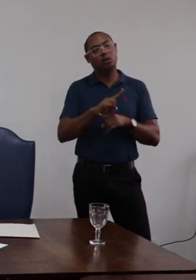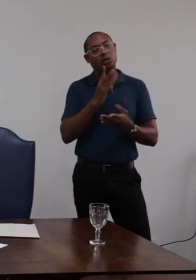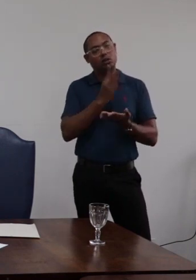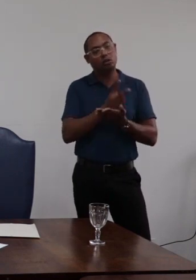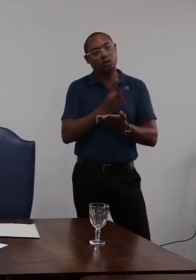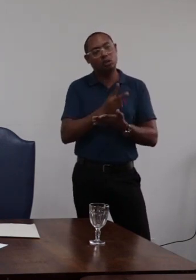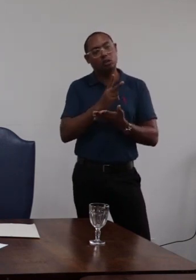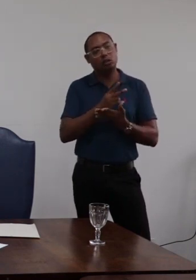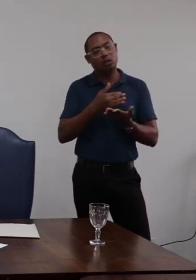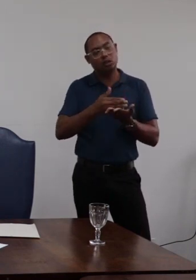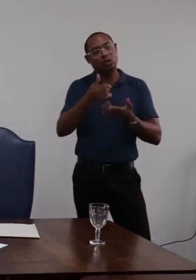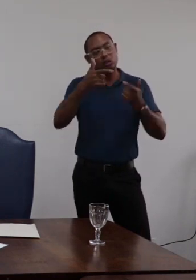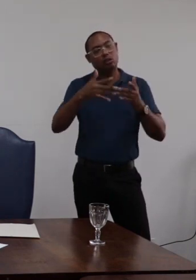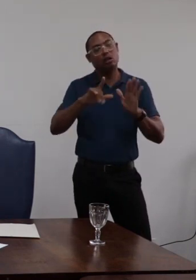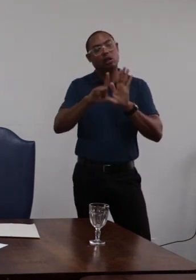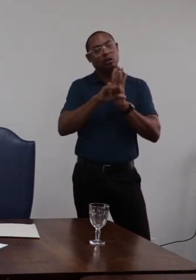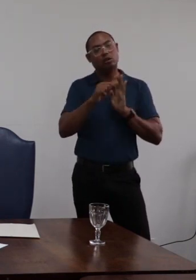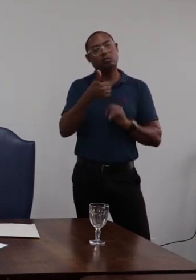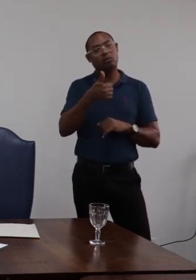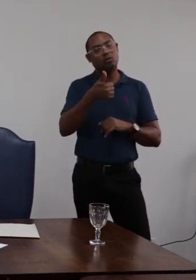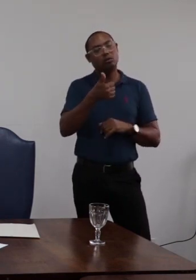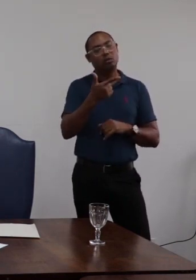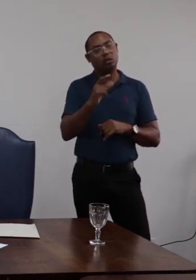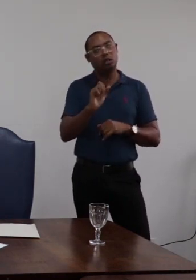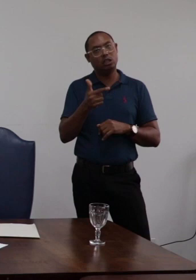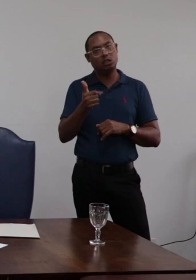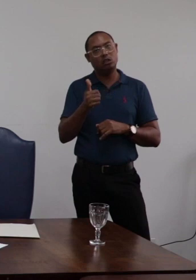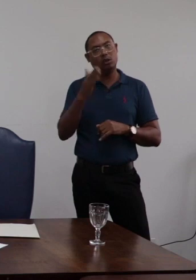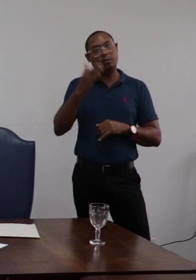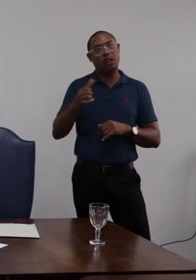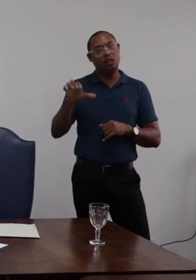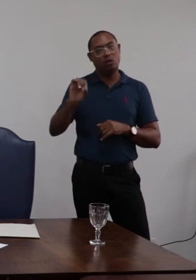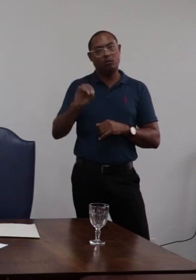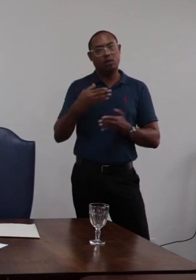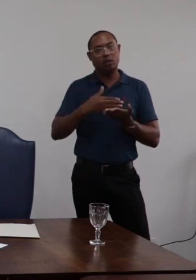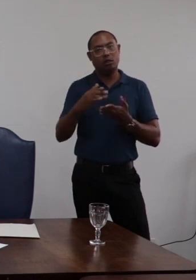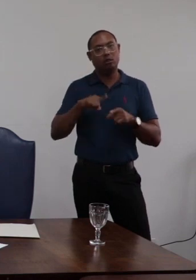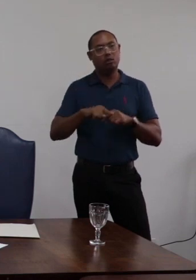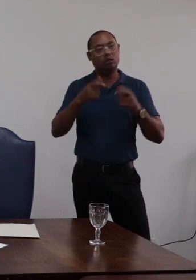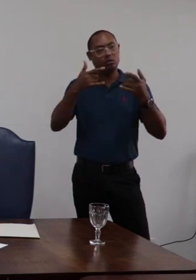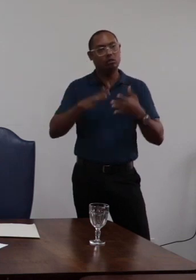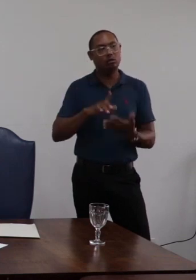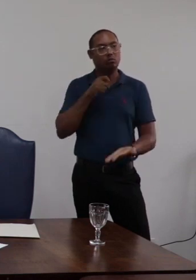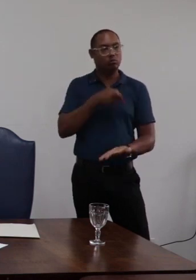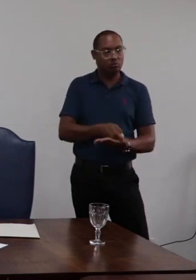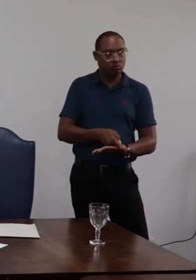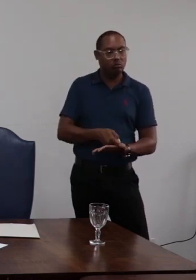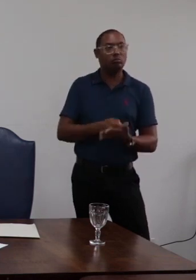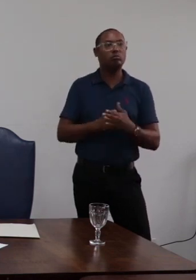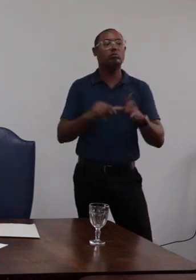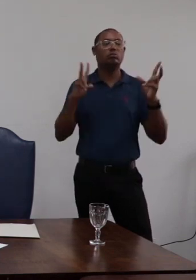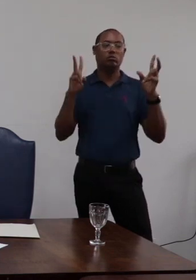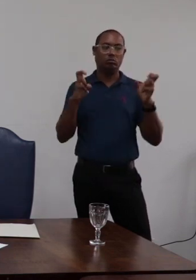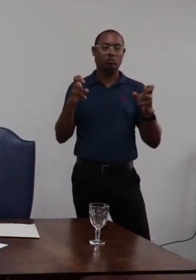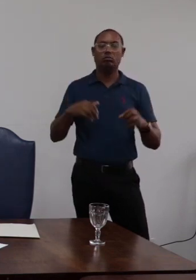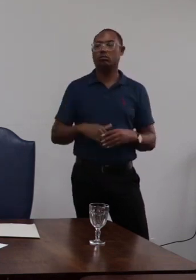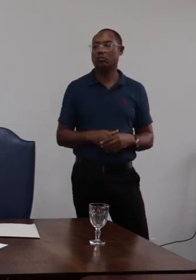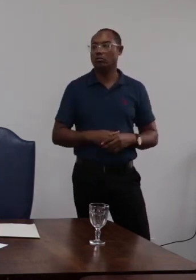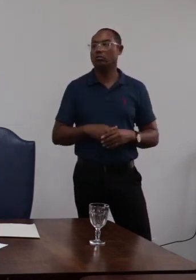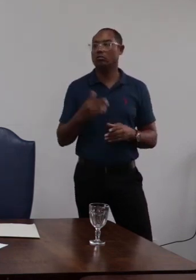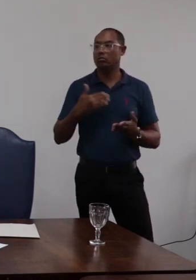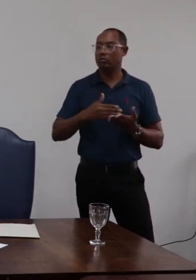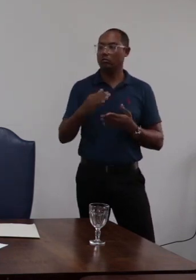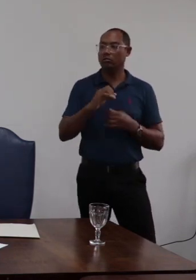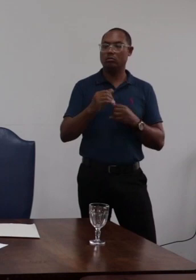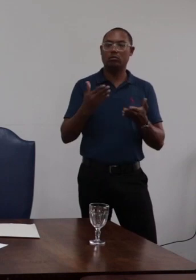nos dispositivos precitados da lei 812 barro 90 a justificar a aplicação da pena fecha astas a partir